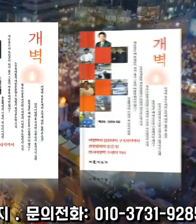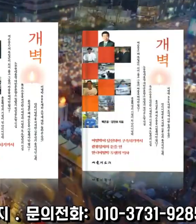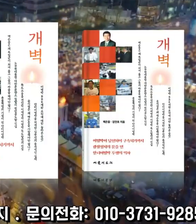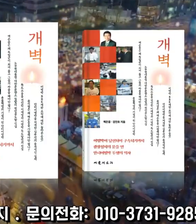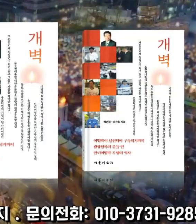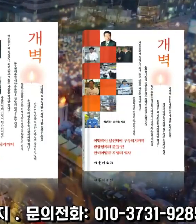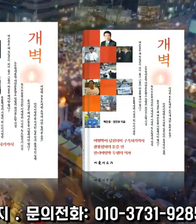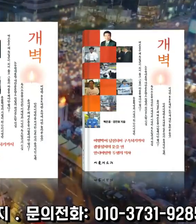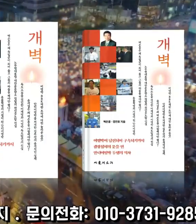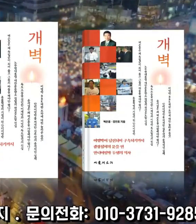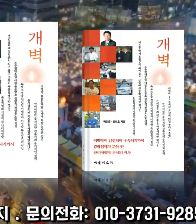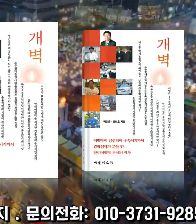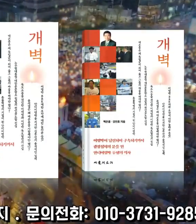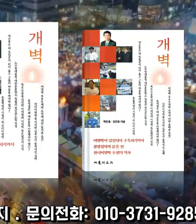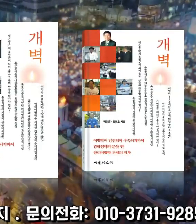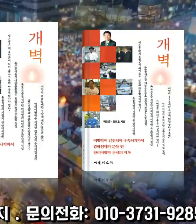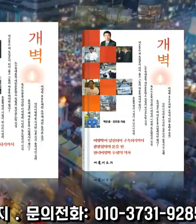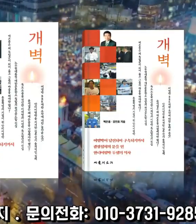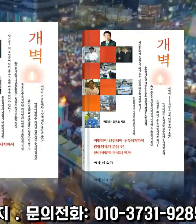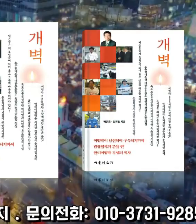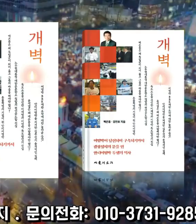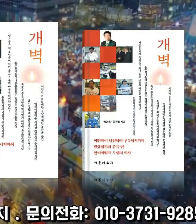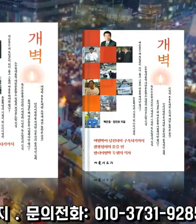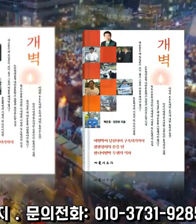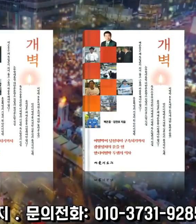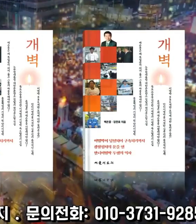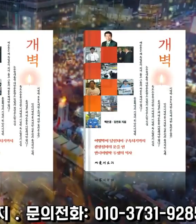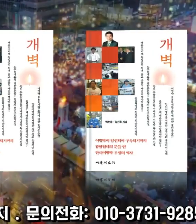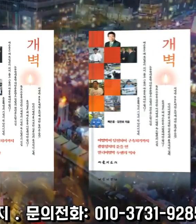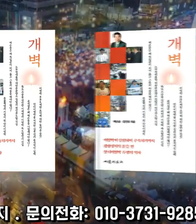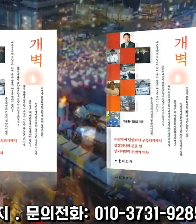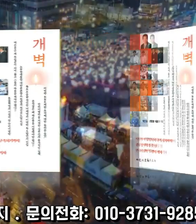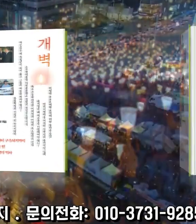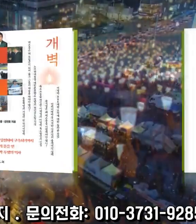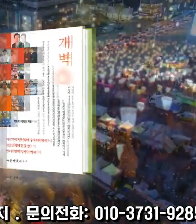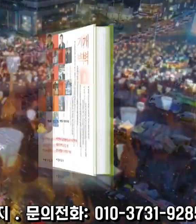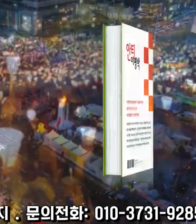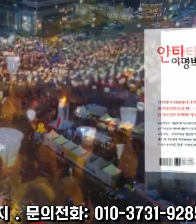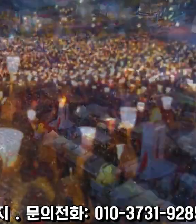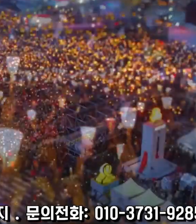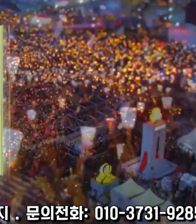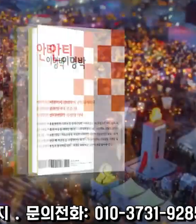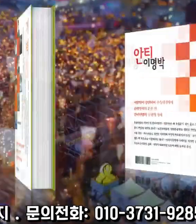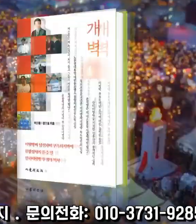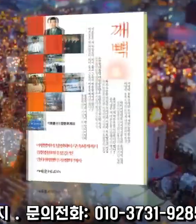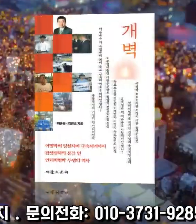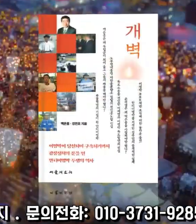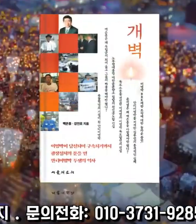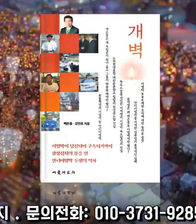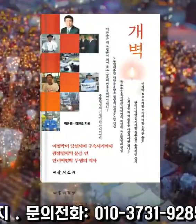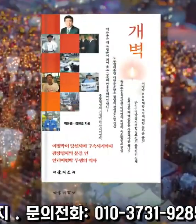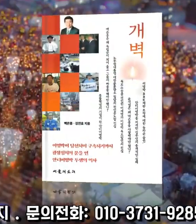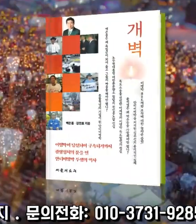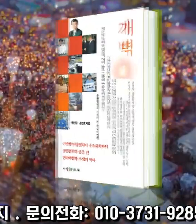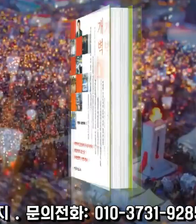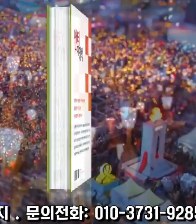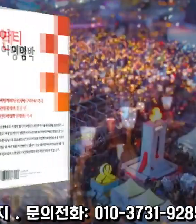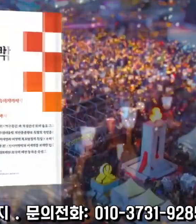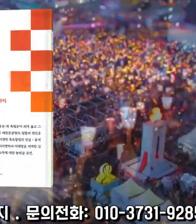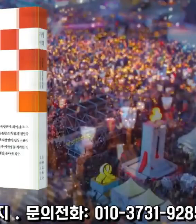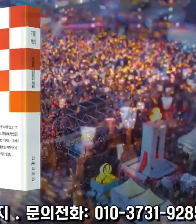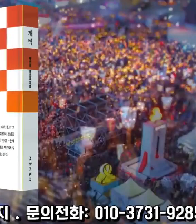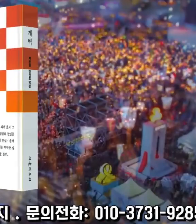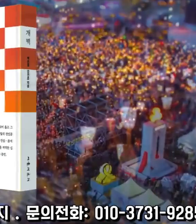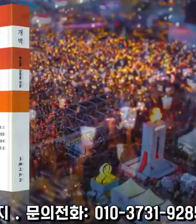개벽은 이명박이 대통령으로 당선된 직후부터 시작되어 구속되기까지의 여정을 기록한 안티